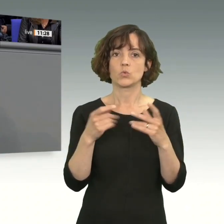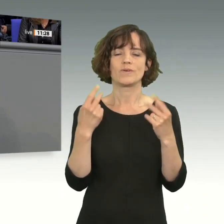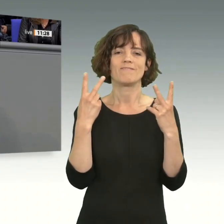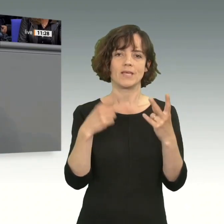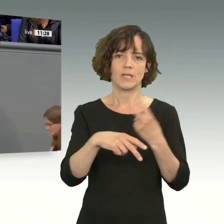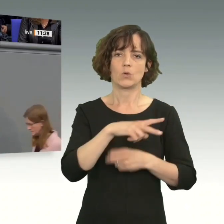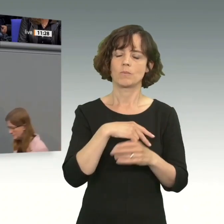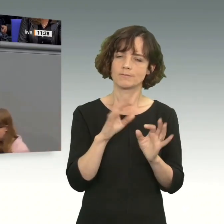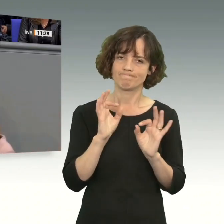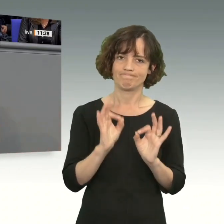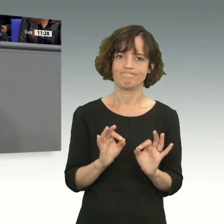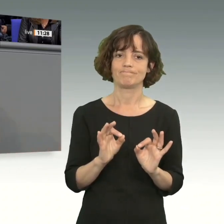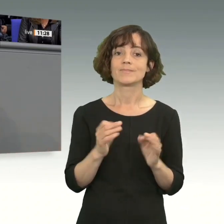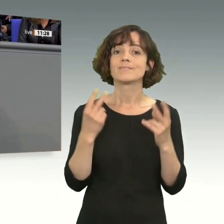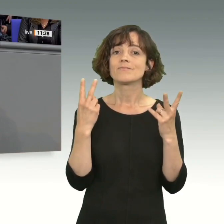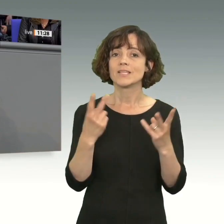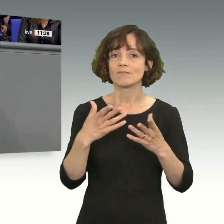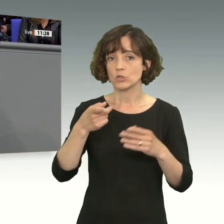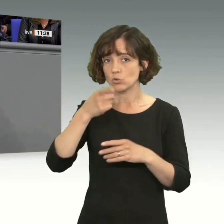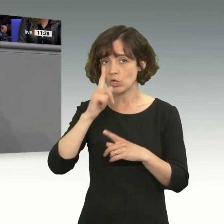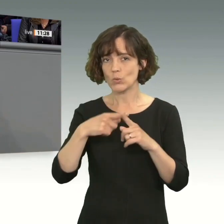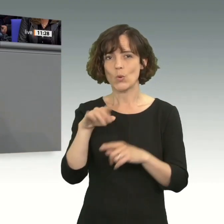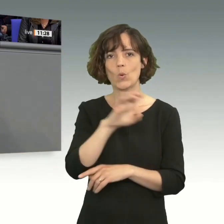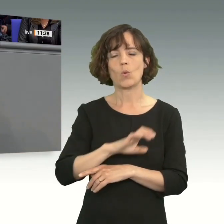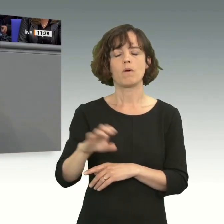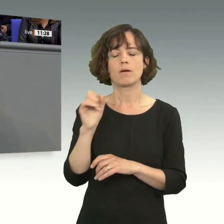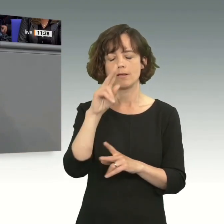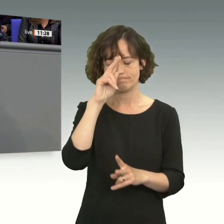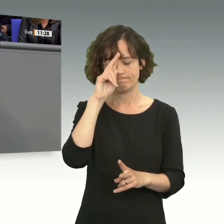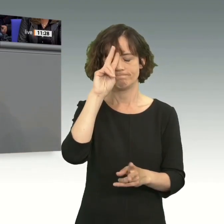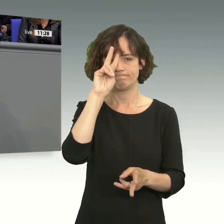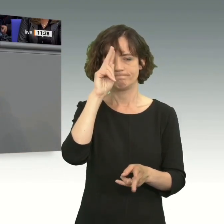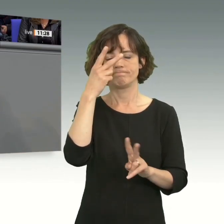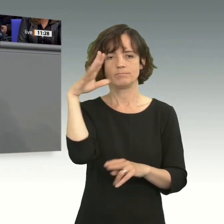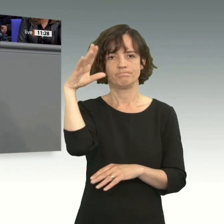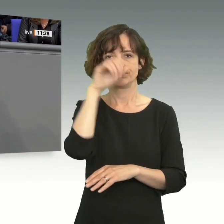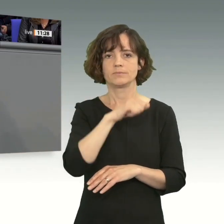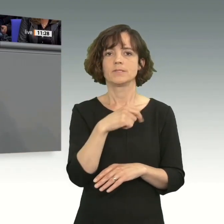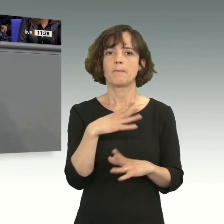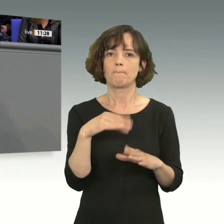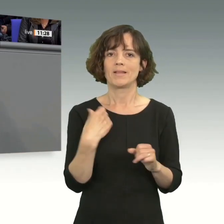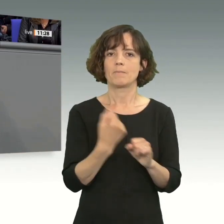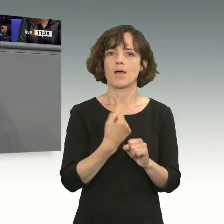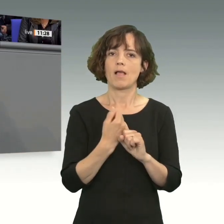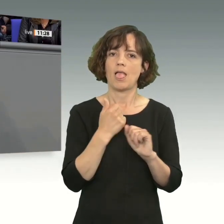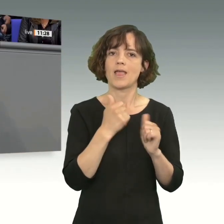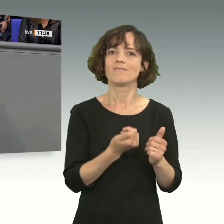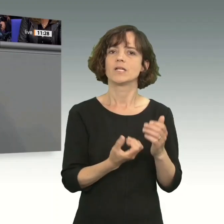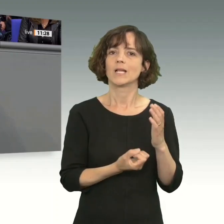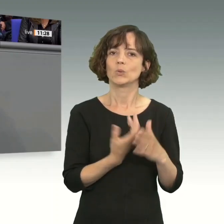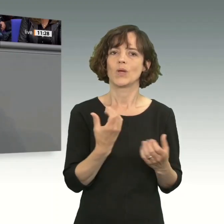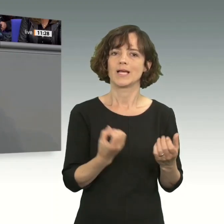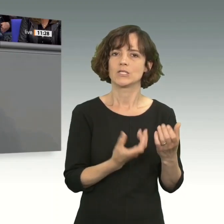sehr wichtig. Und zwar wichtig, dass Deutschland und Europa einen Schwenk vollziehen und einen Beitrag zum Erhalt der natürlichen Ressourcen leisten,